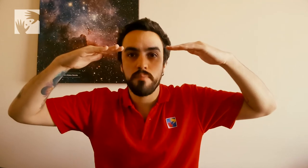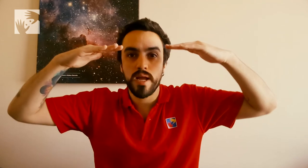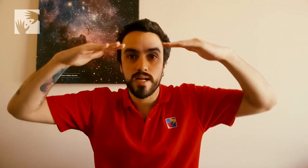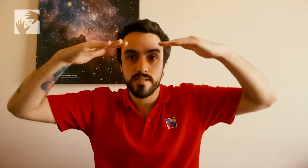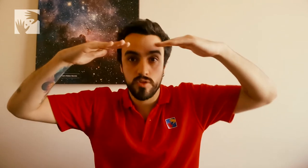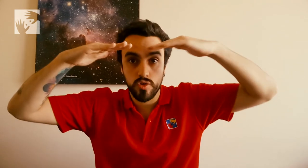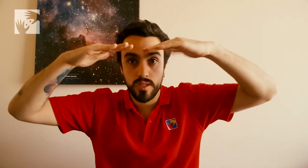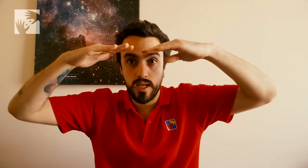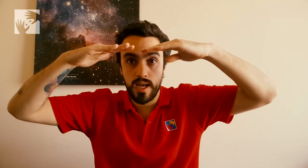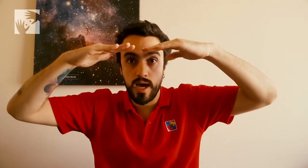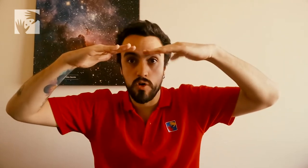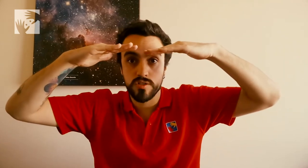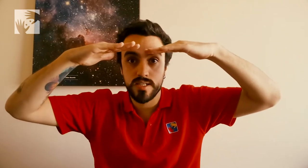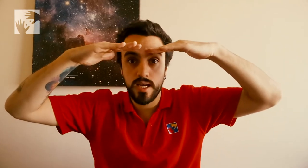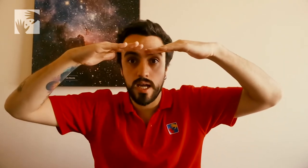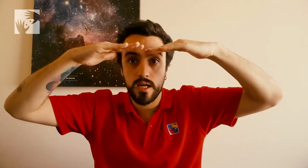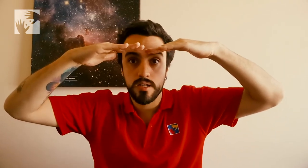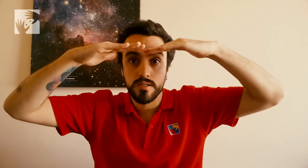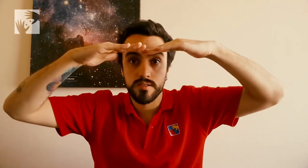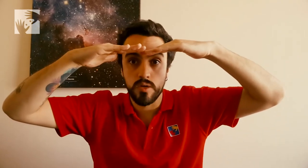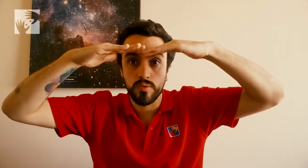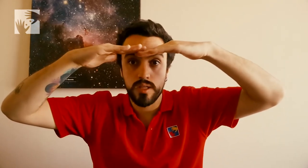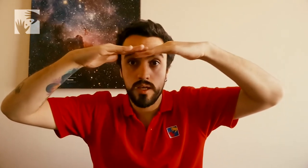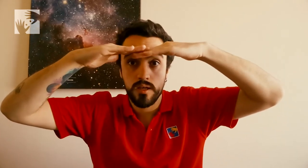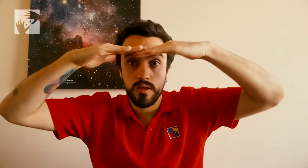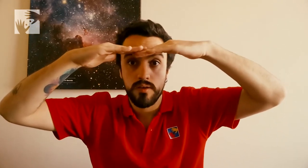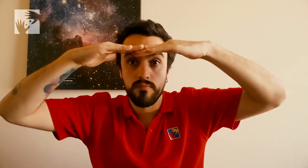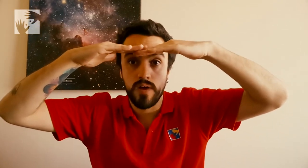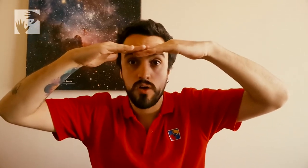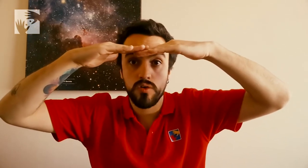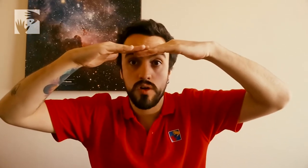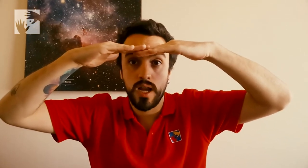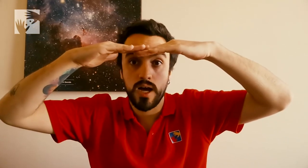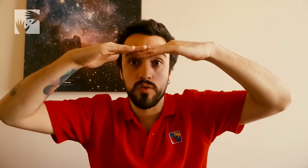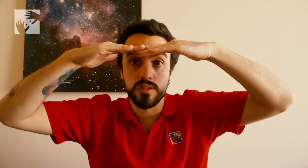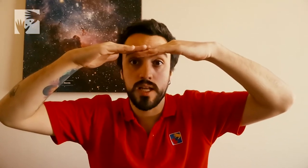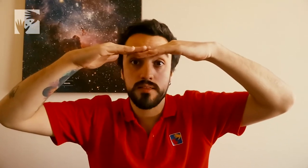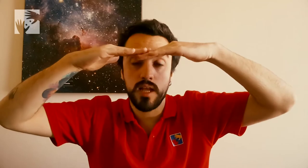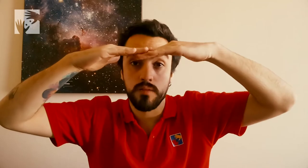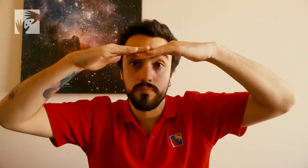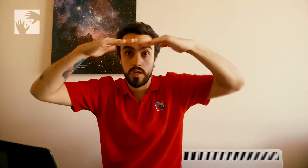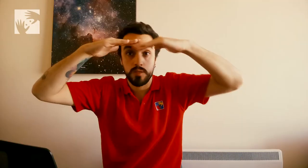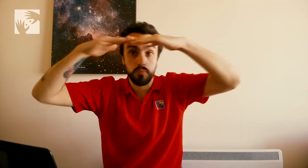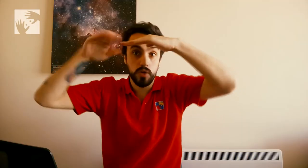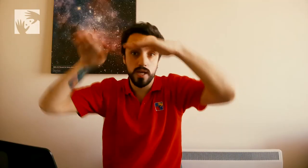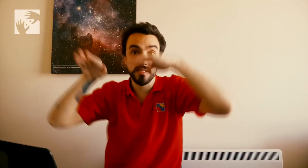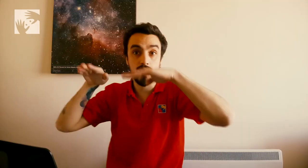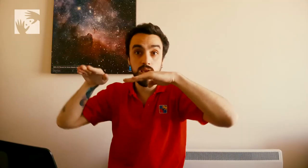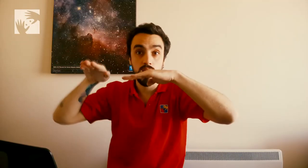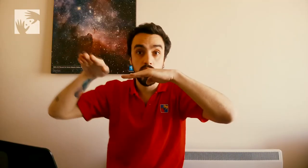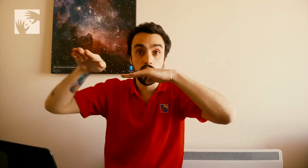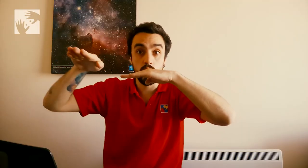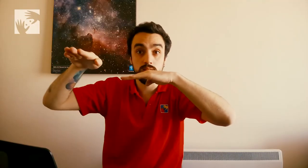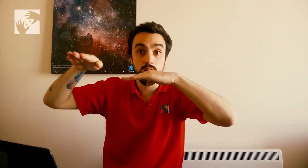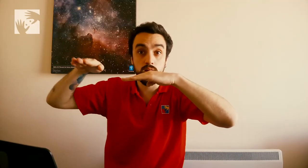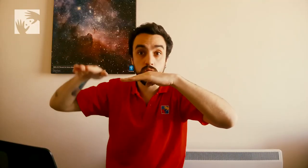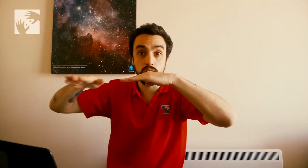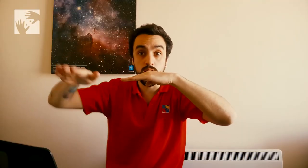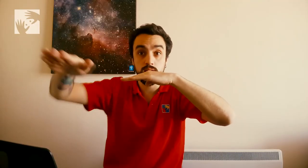placas en donde la oceánica se hunde bajo la continental. Este empuje hace que nuestra cordillera